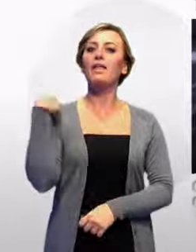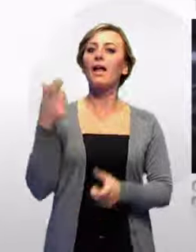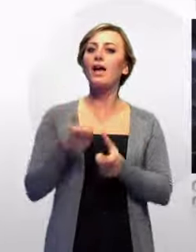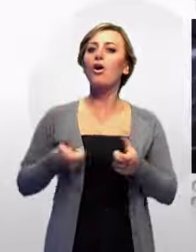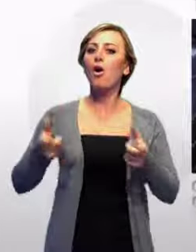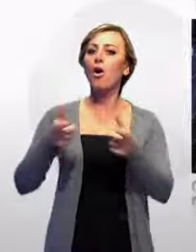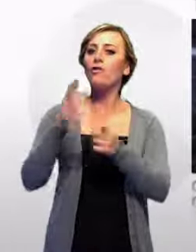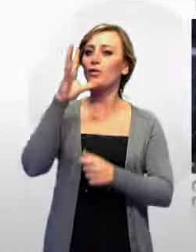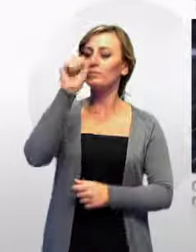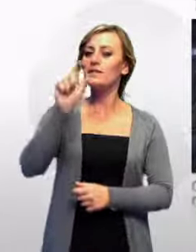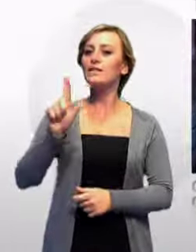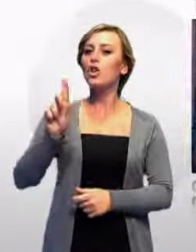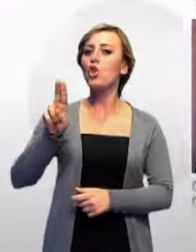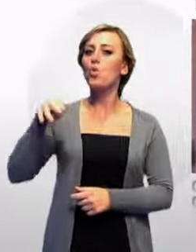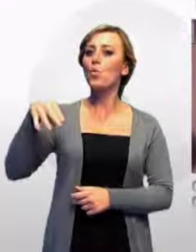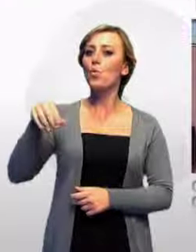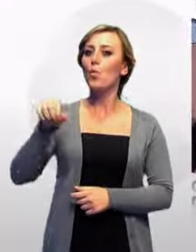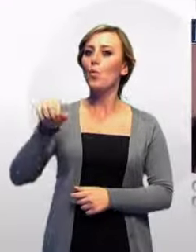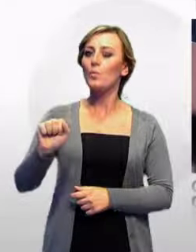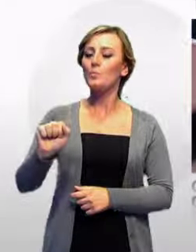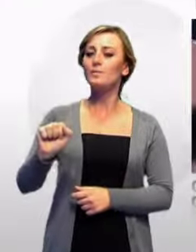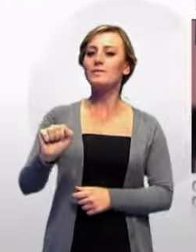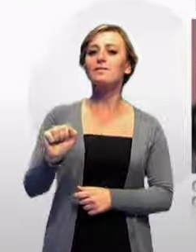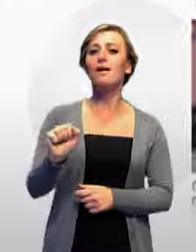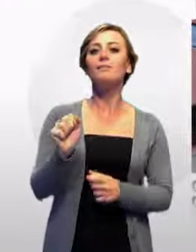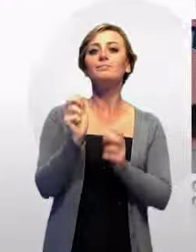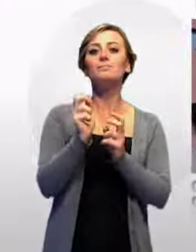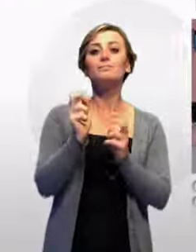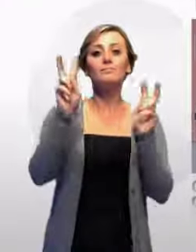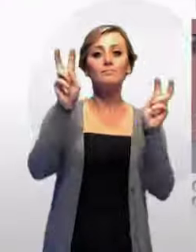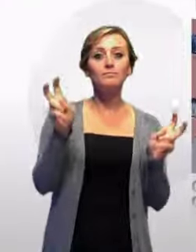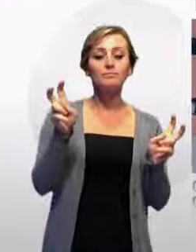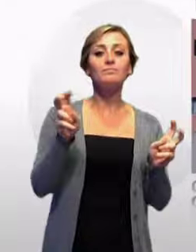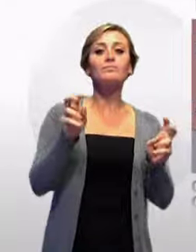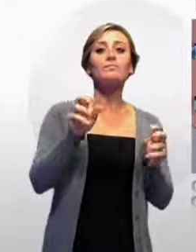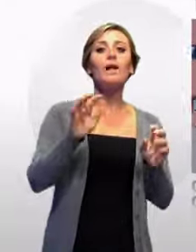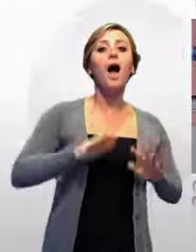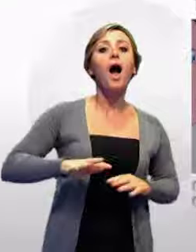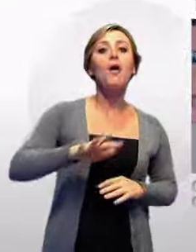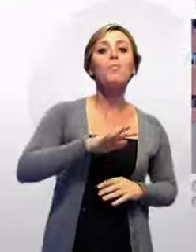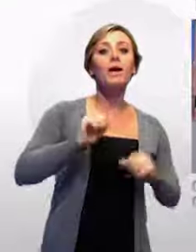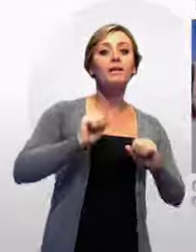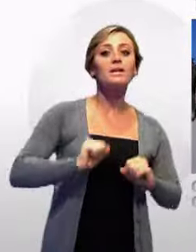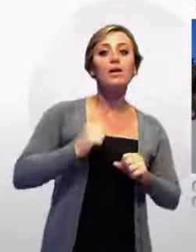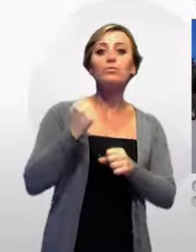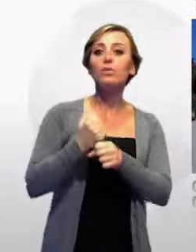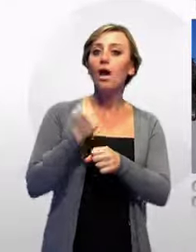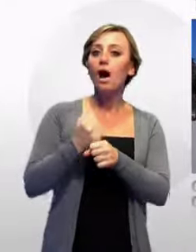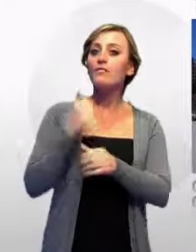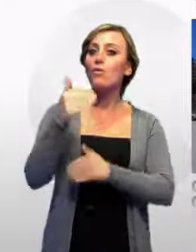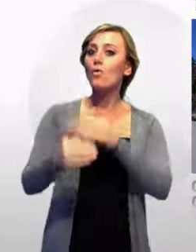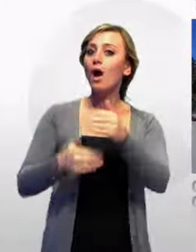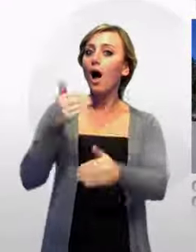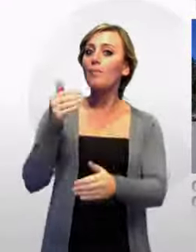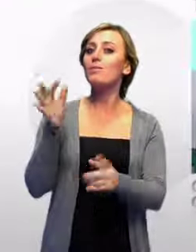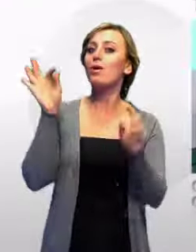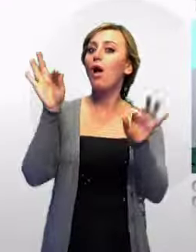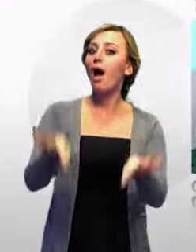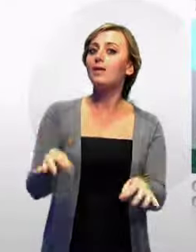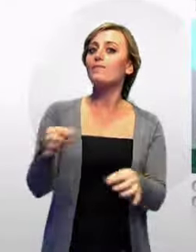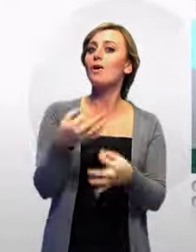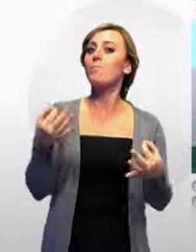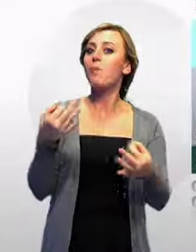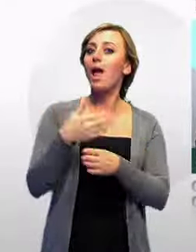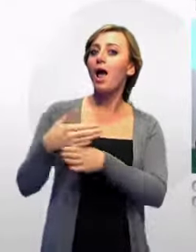Nell'intervento conclusivo al convegno di ieri alla LUMSA, Ambiente, Salute e Lavoro, un cammino possibile per il bene comune,